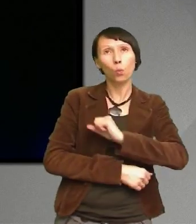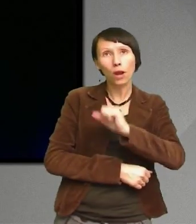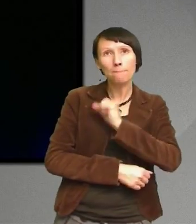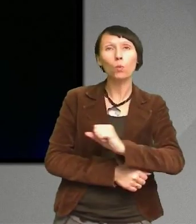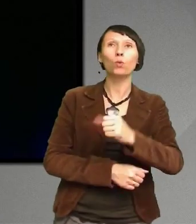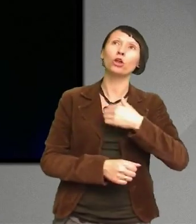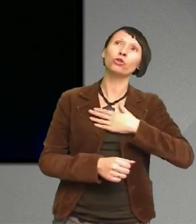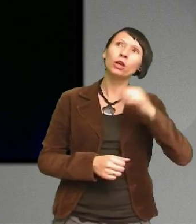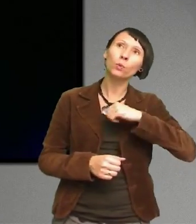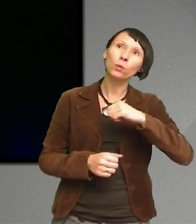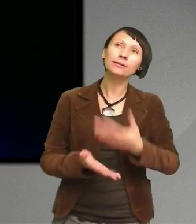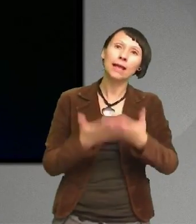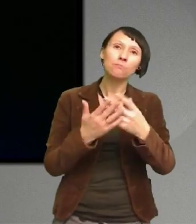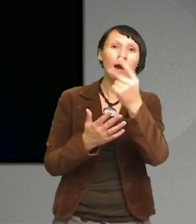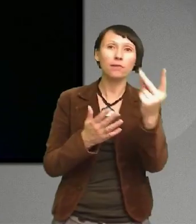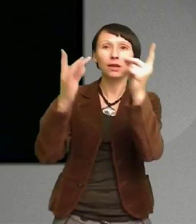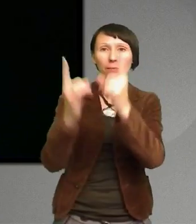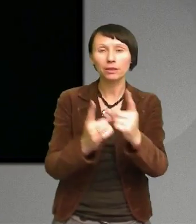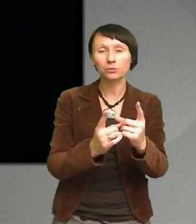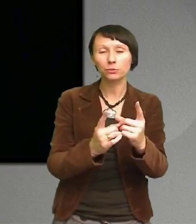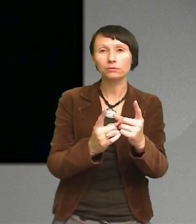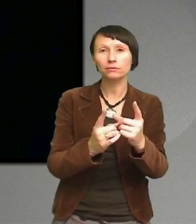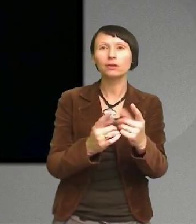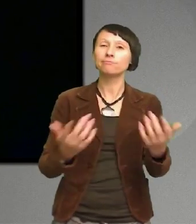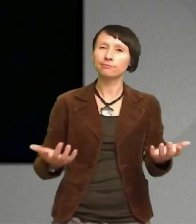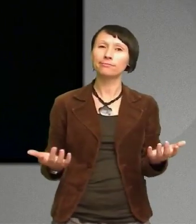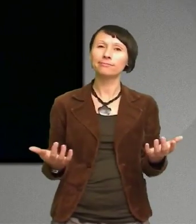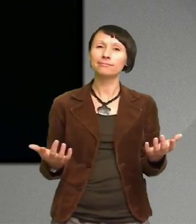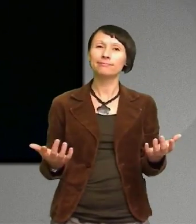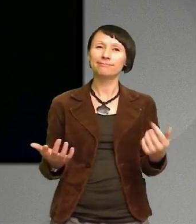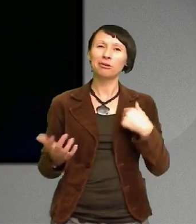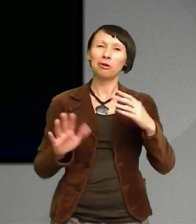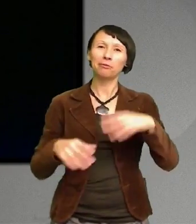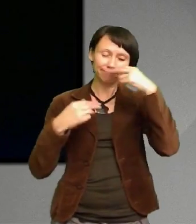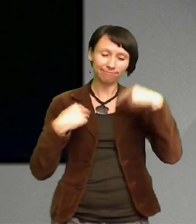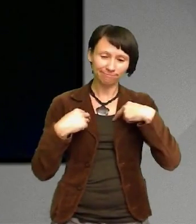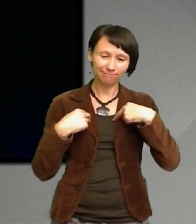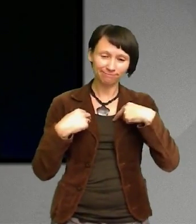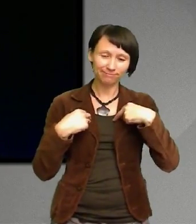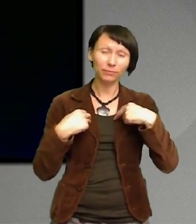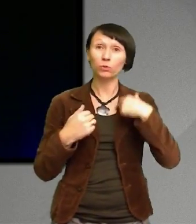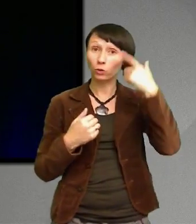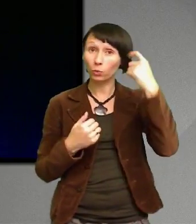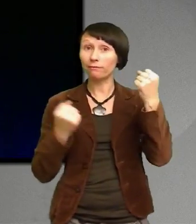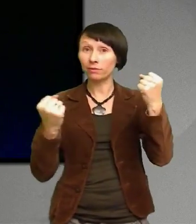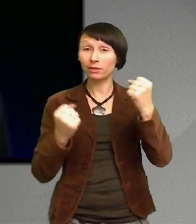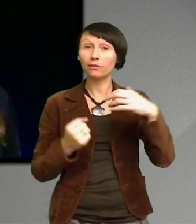andra Att göra ett bra jobb Jag tror det är viktigt Jag reflektera Över sina insatser